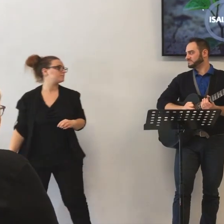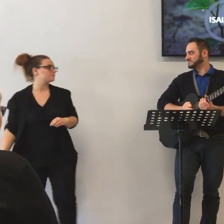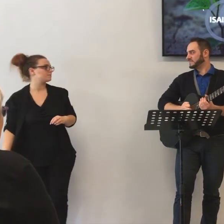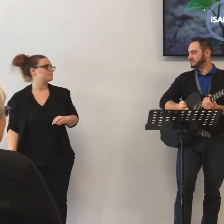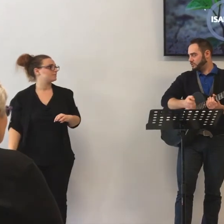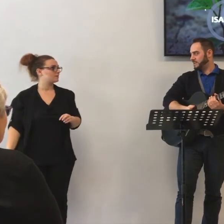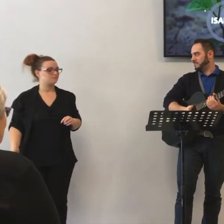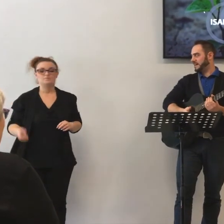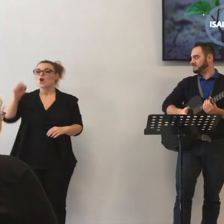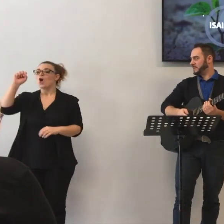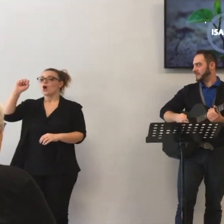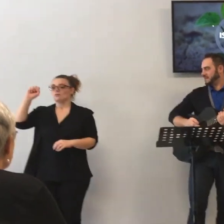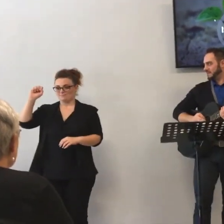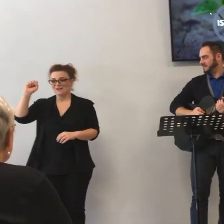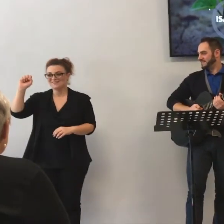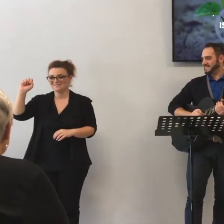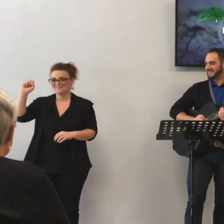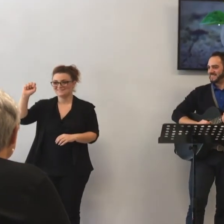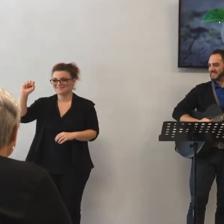12 anni fa...